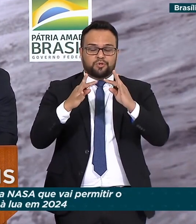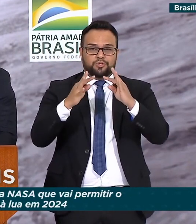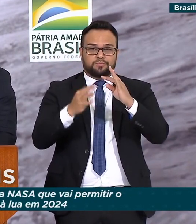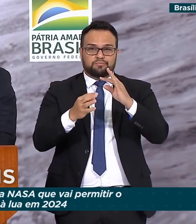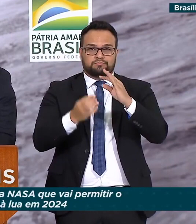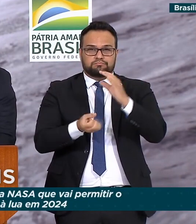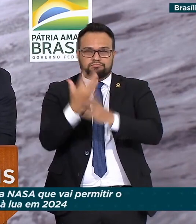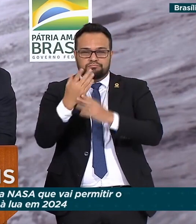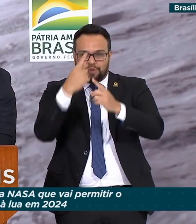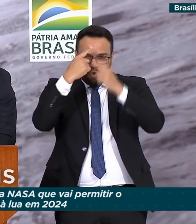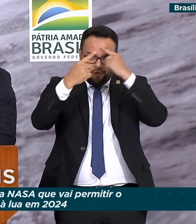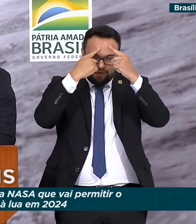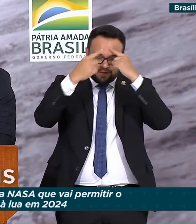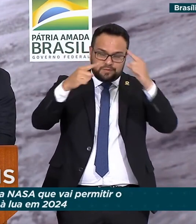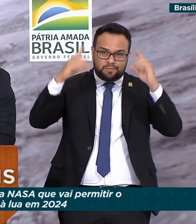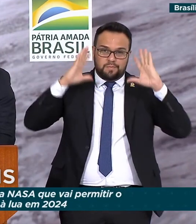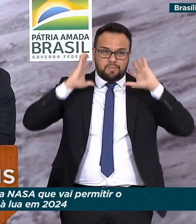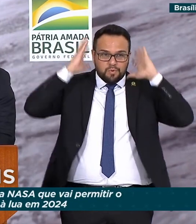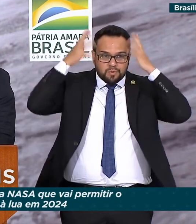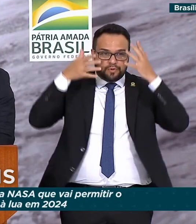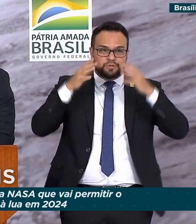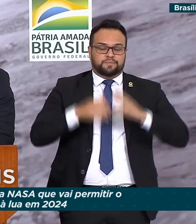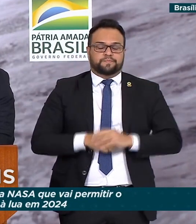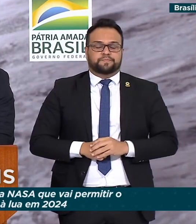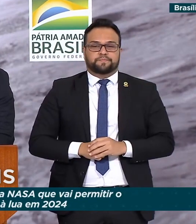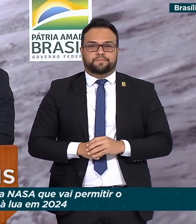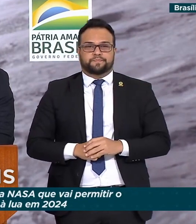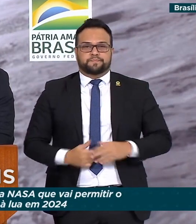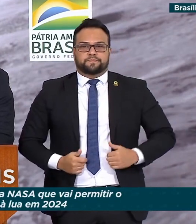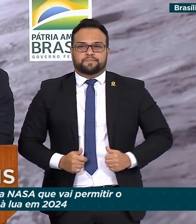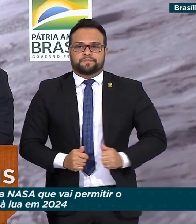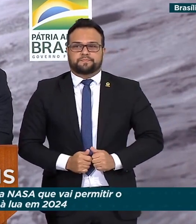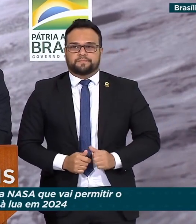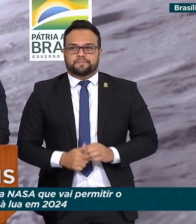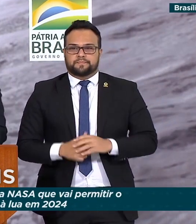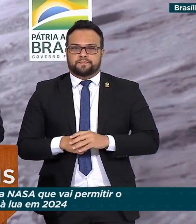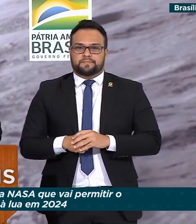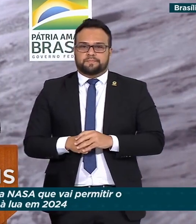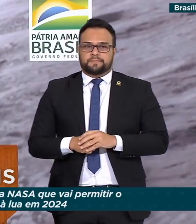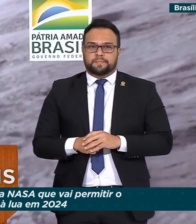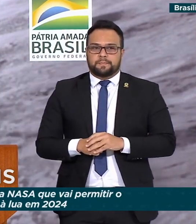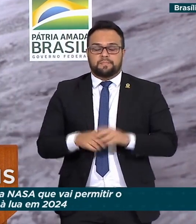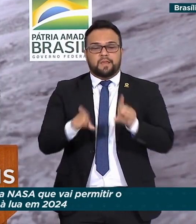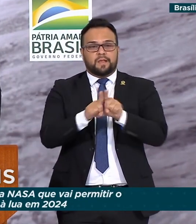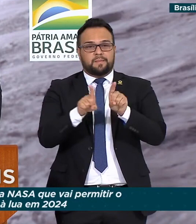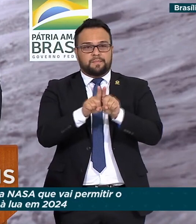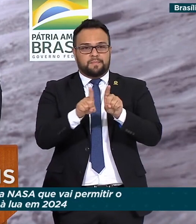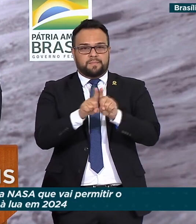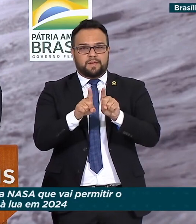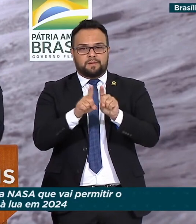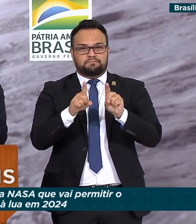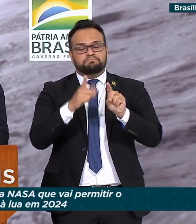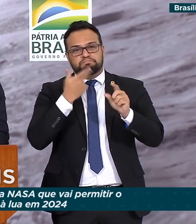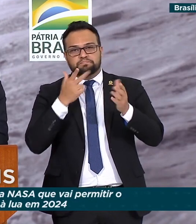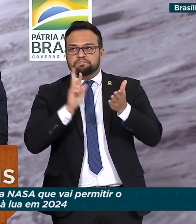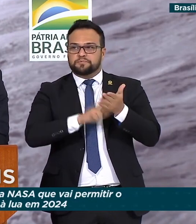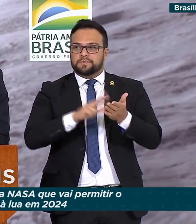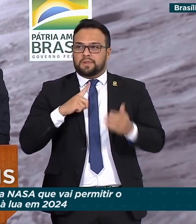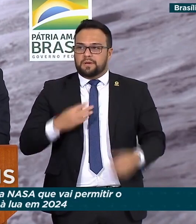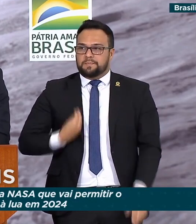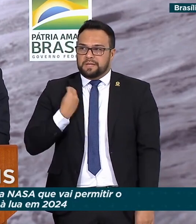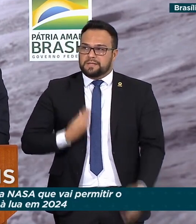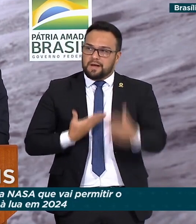Marcos Pontes, por meio de quem saúdo os demais ministros aqui presentes. Queria também registrar aqui a presença e